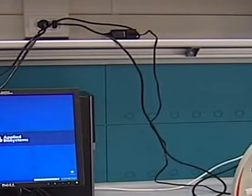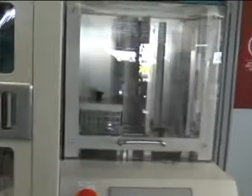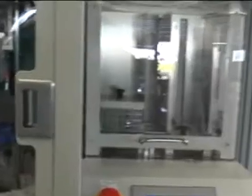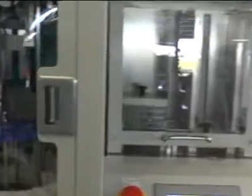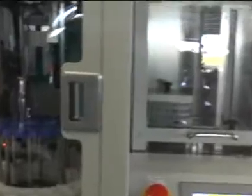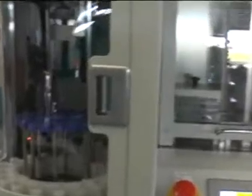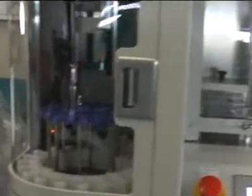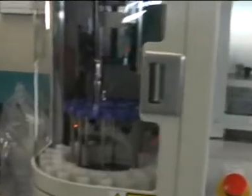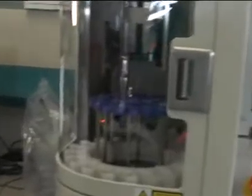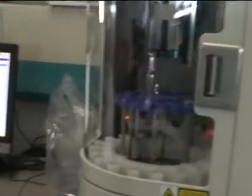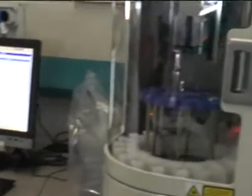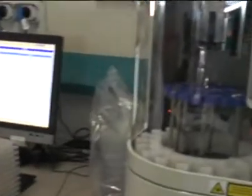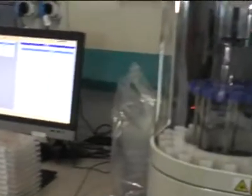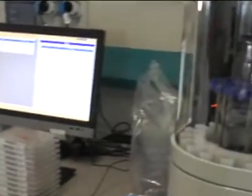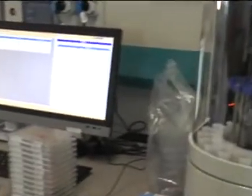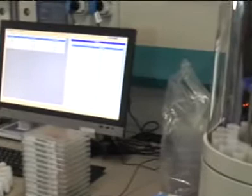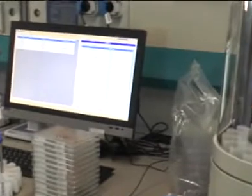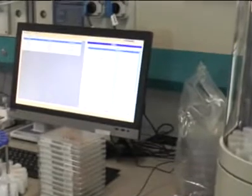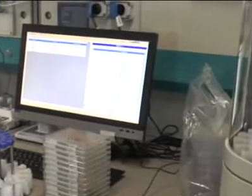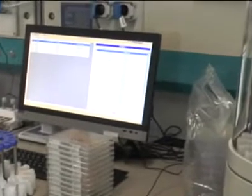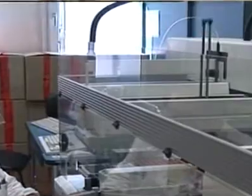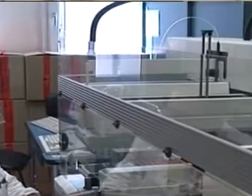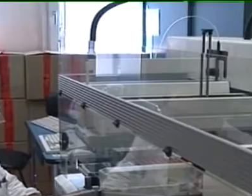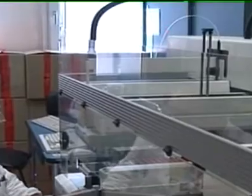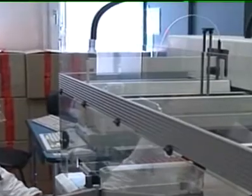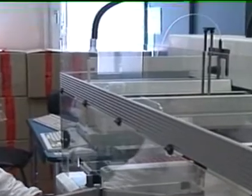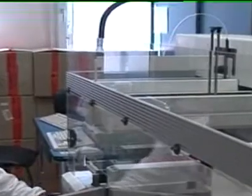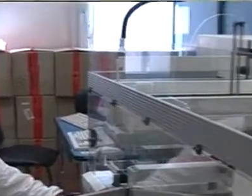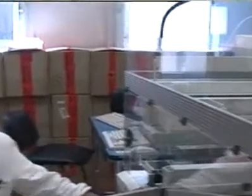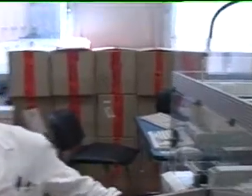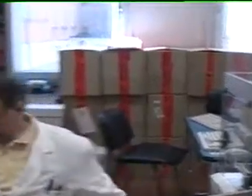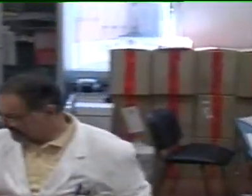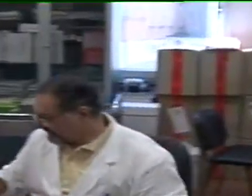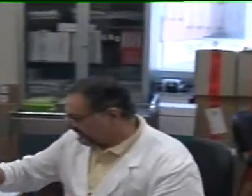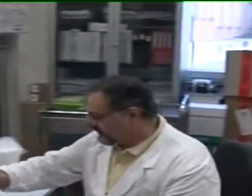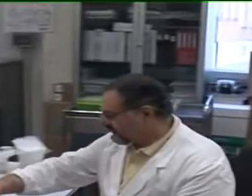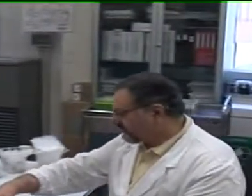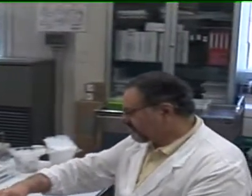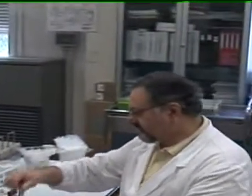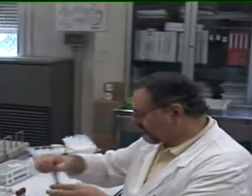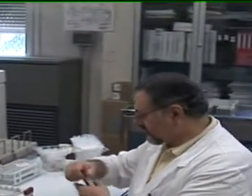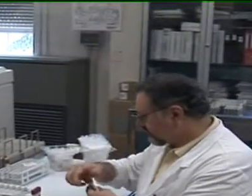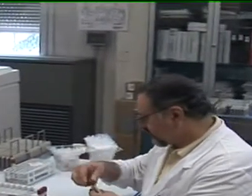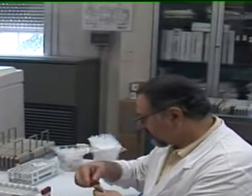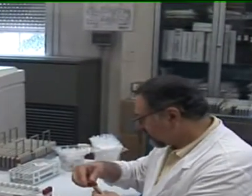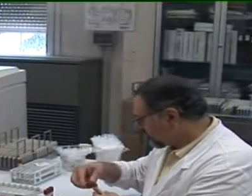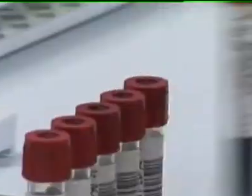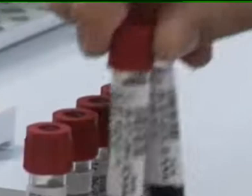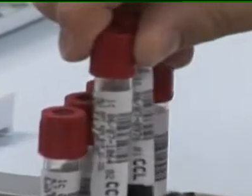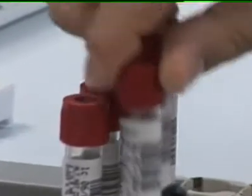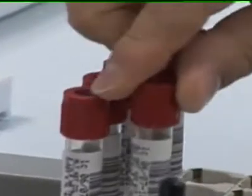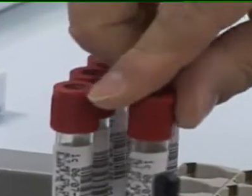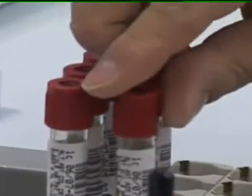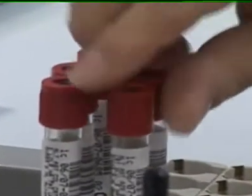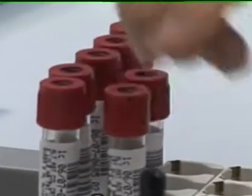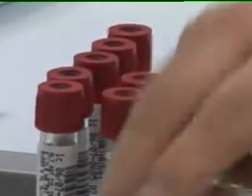che ha coinvolto 80 malati covid. Si tratta di un cocktail con un farmaco impiegato per la cura dell'artrite reumatoide utilizzato